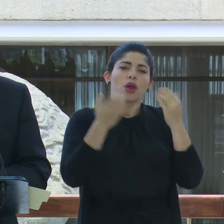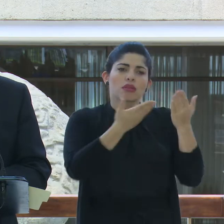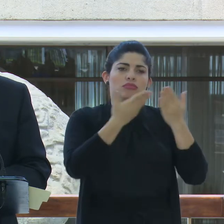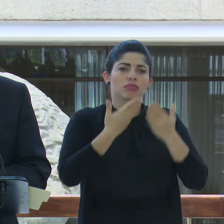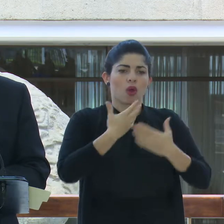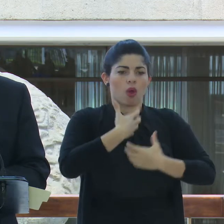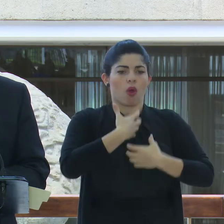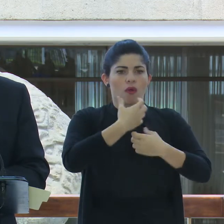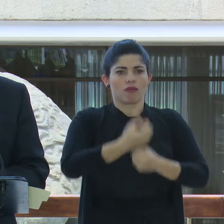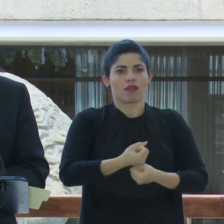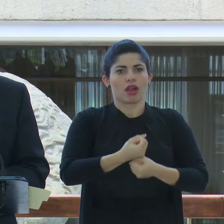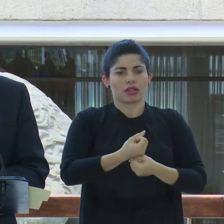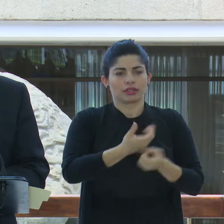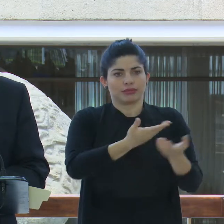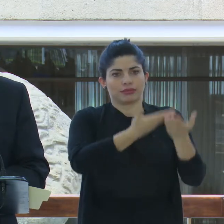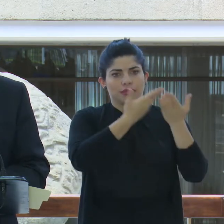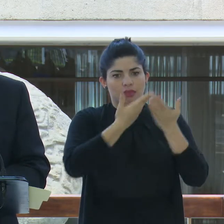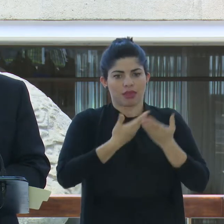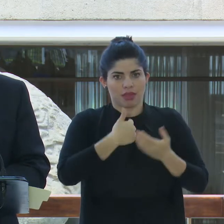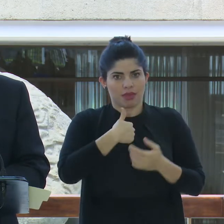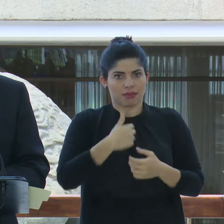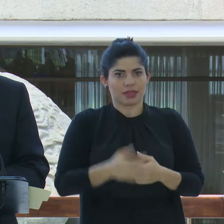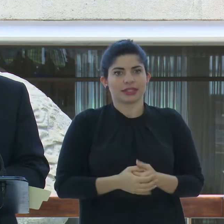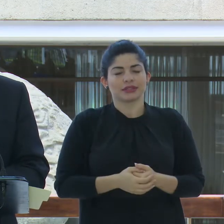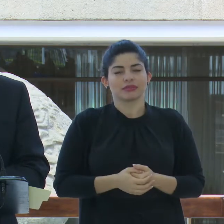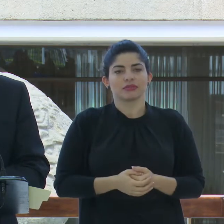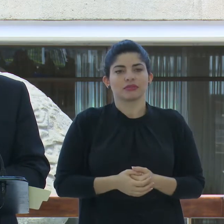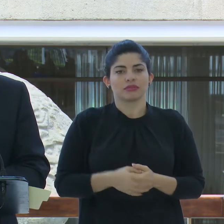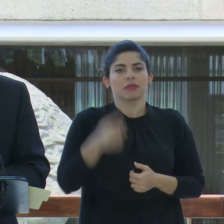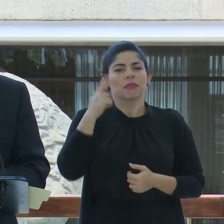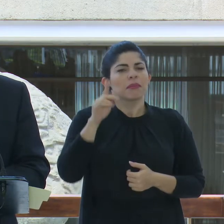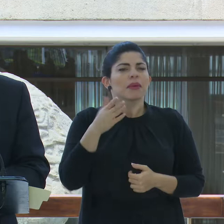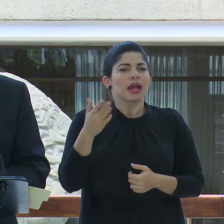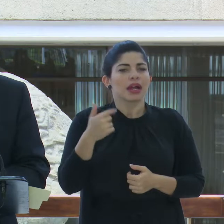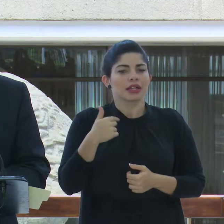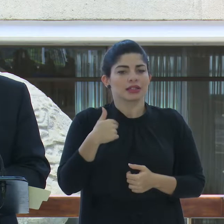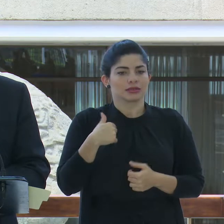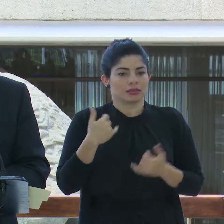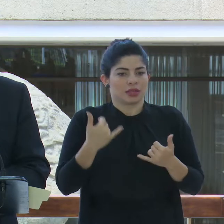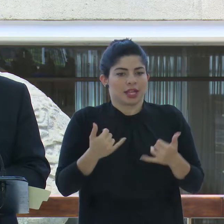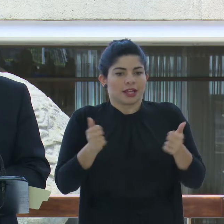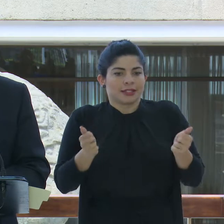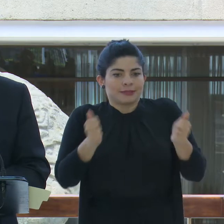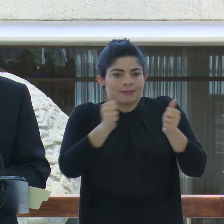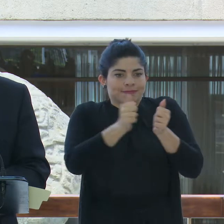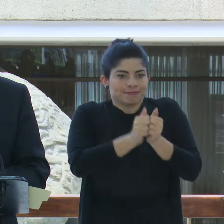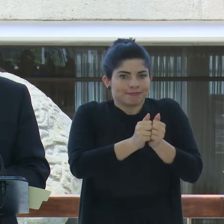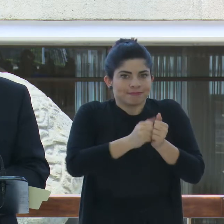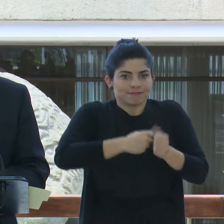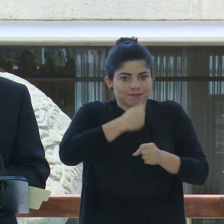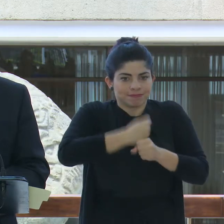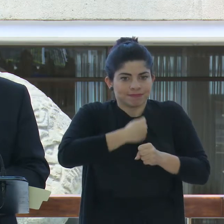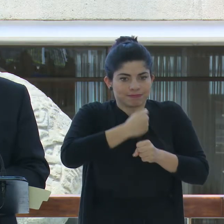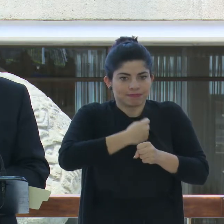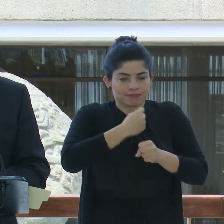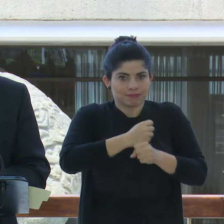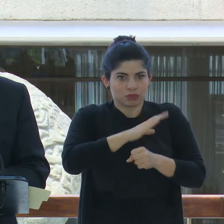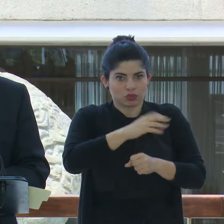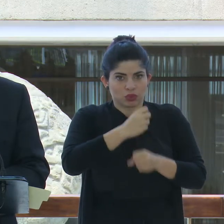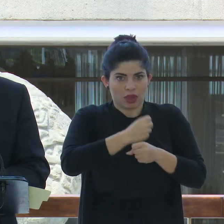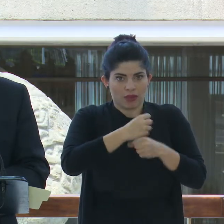que ha depositado en mí para acompañarlo en el ejercicio de su gestión.